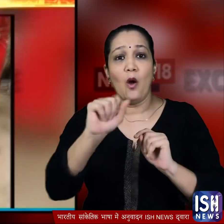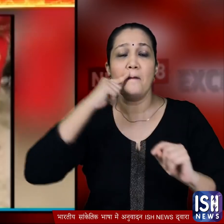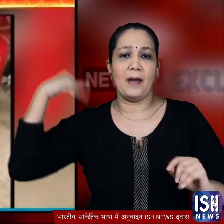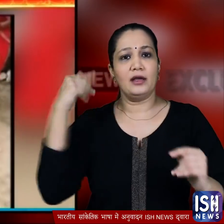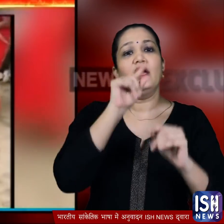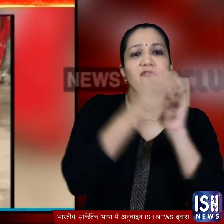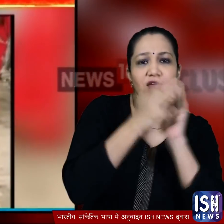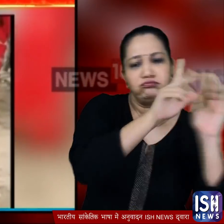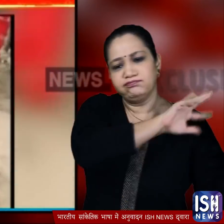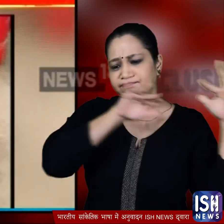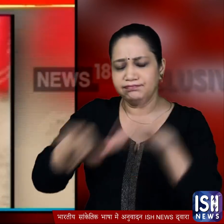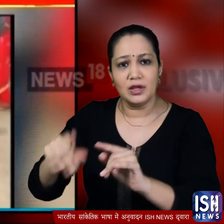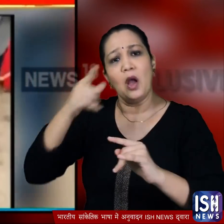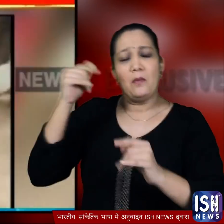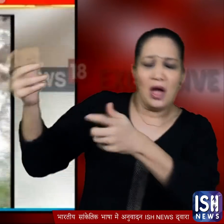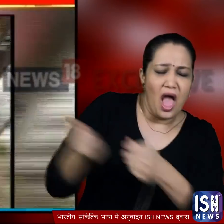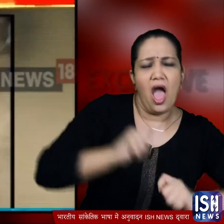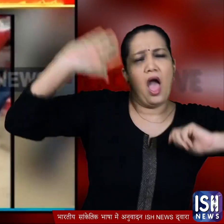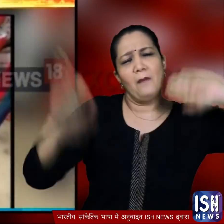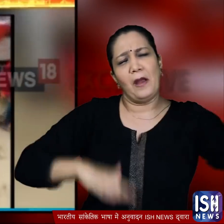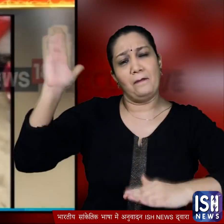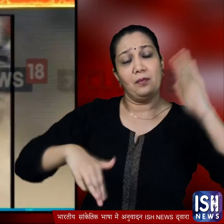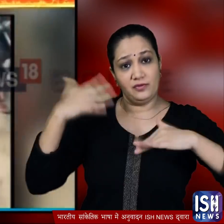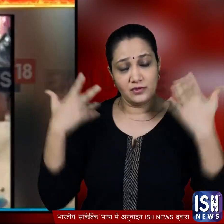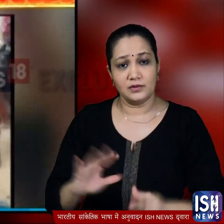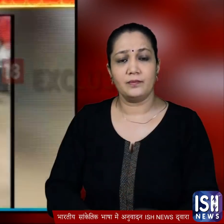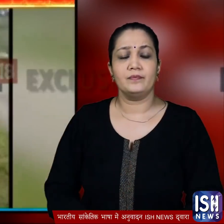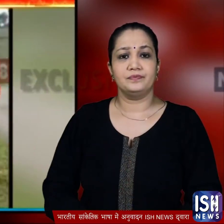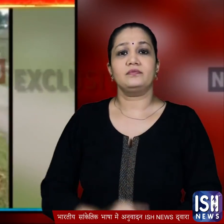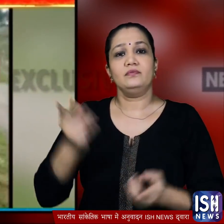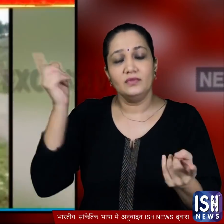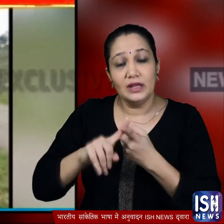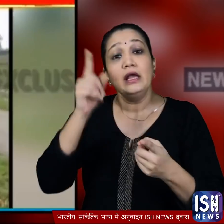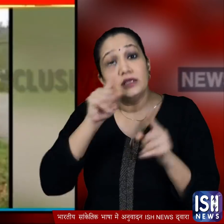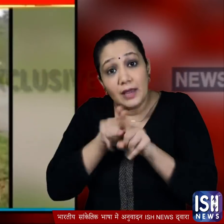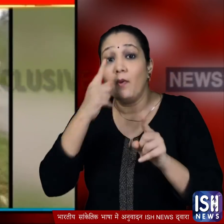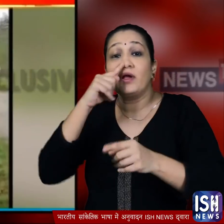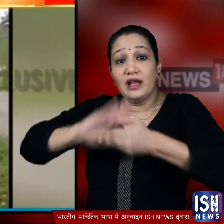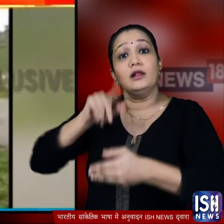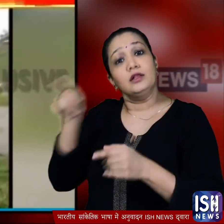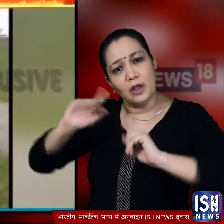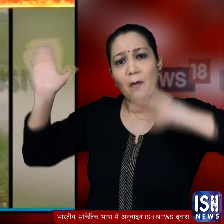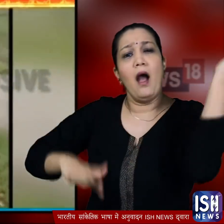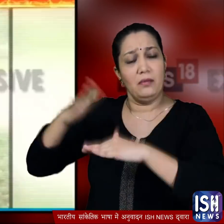साथियों ने उने घर लिया दुलहे को स्कूटर से उतार कर उसकी जम कर पिटाई की गई बताय गया कि इस दोरान दुलहन के साथ भी हाता पाई की गई